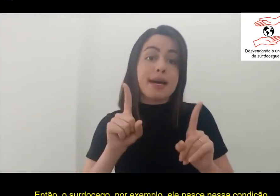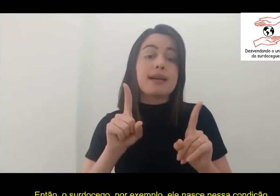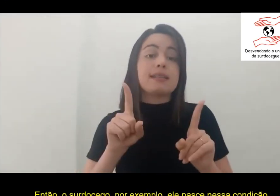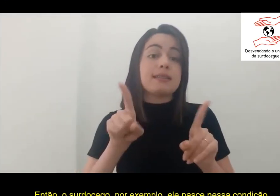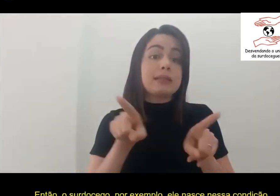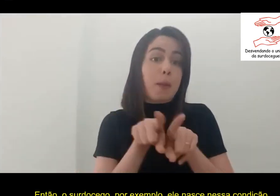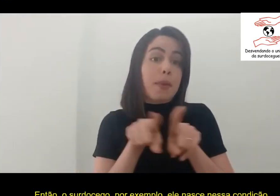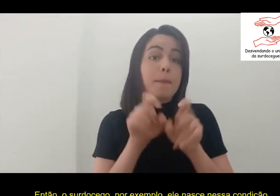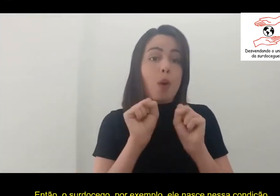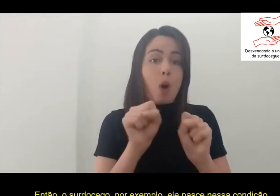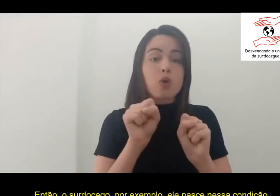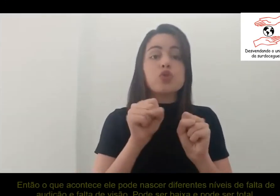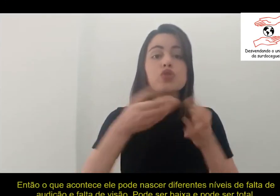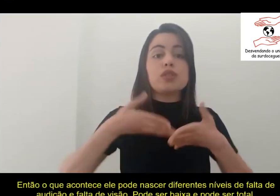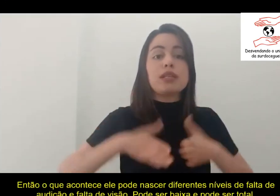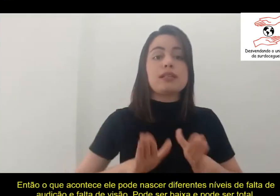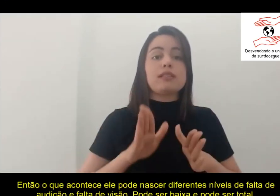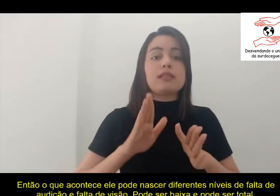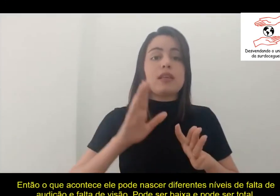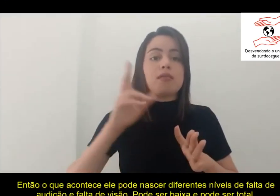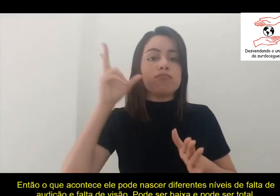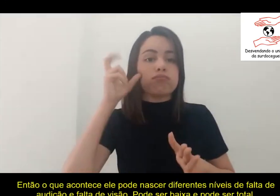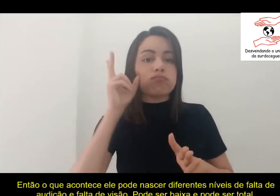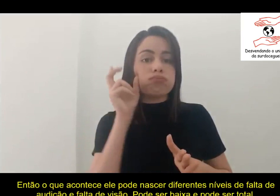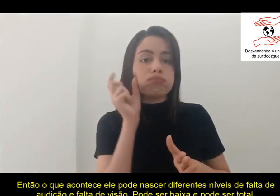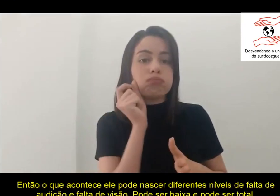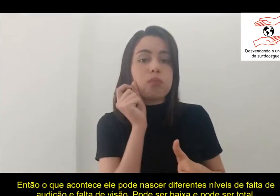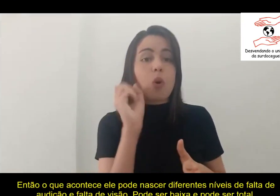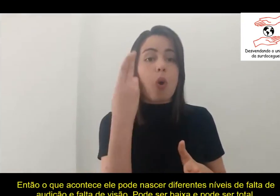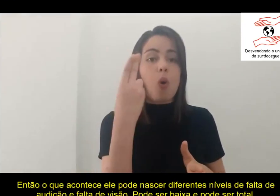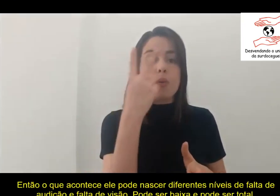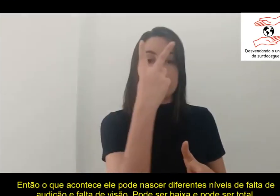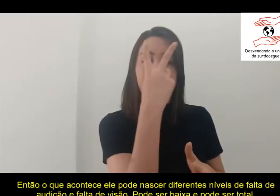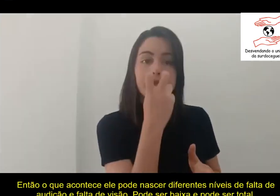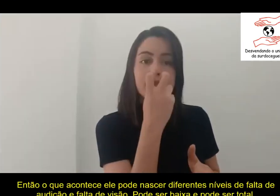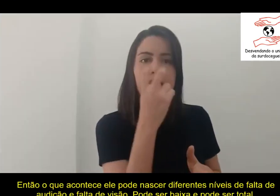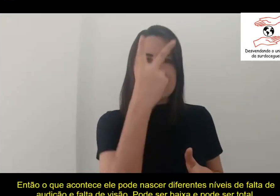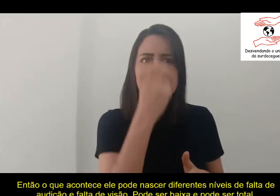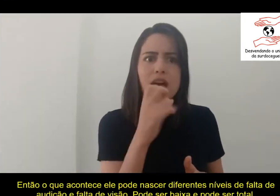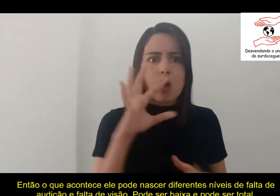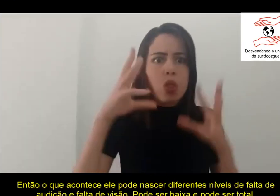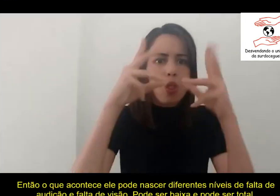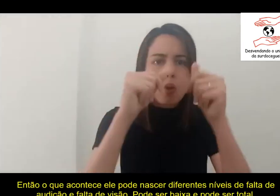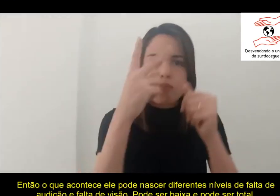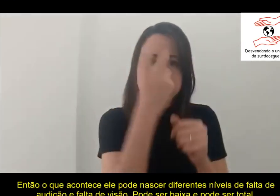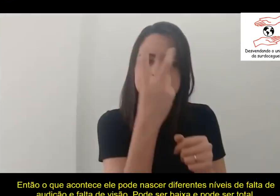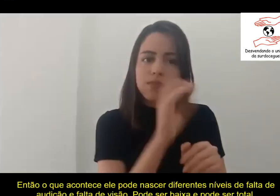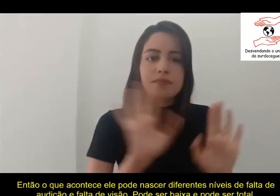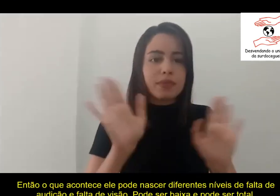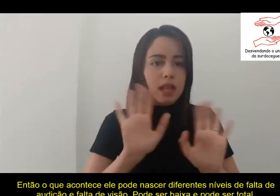ele nasce nessa condição, né? Então, o que acontece? Ele pode nascer diferentes níveis de falta de audição e